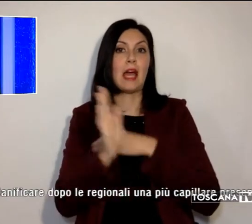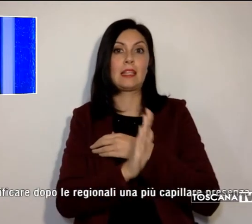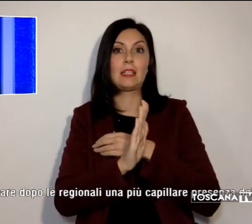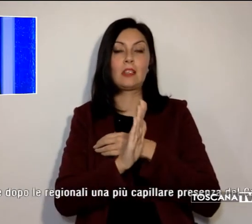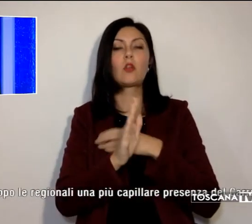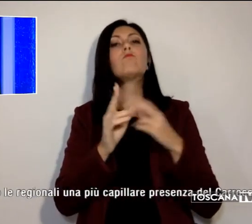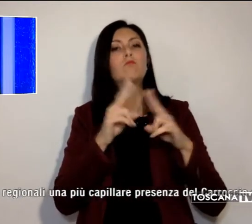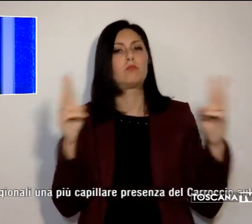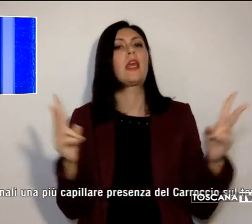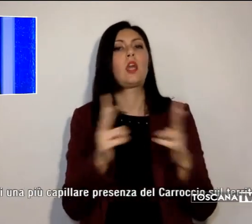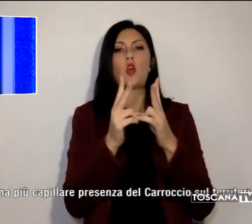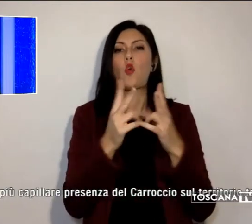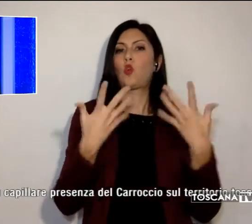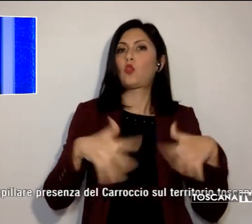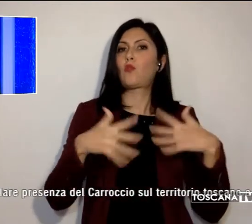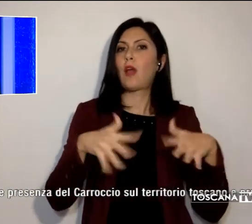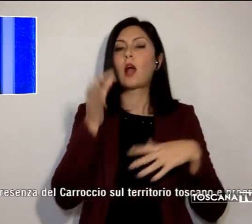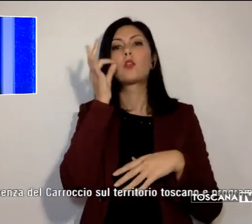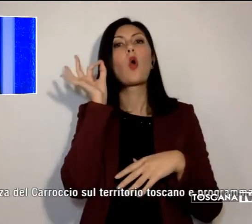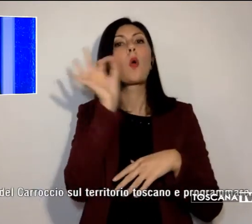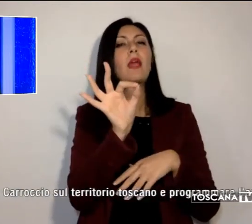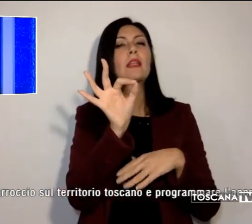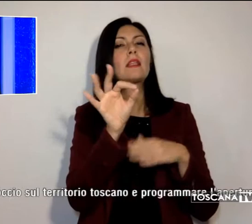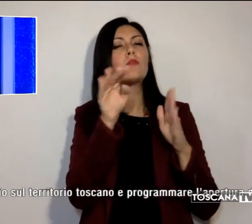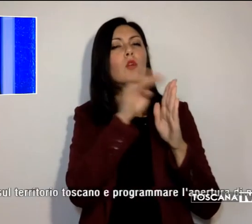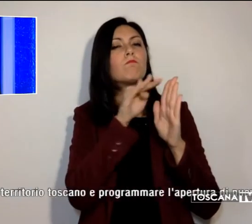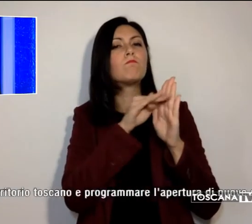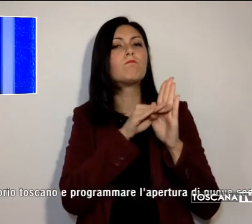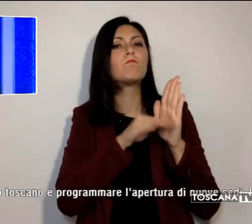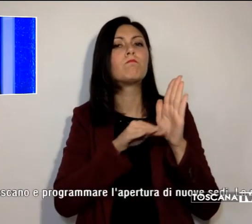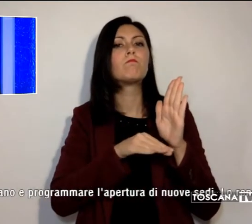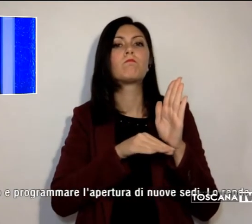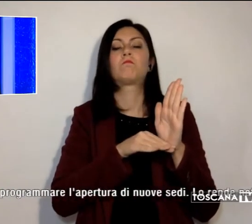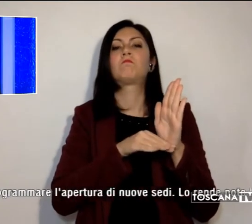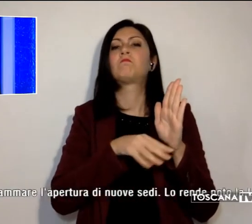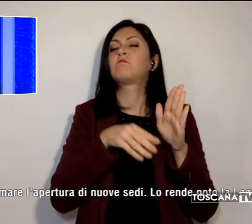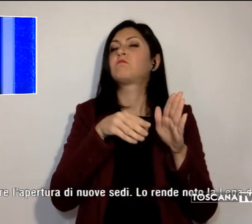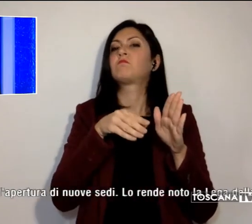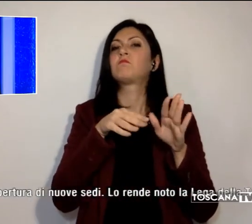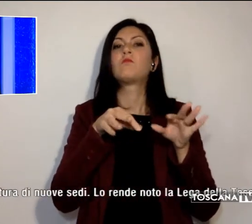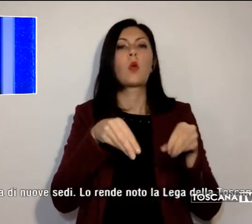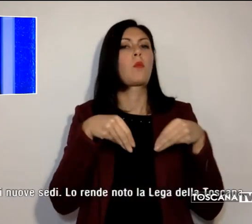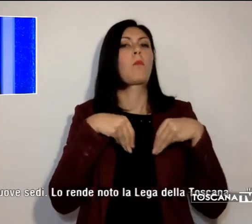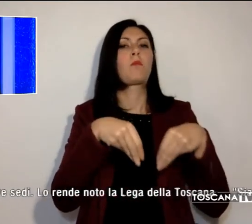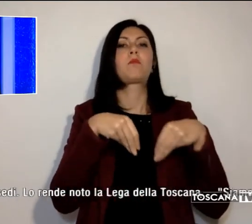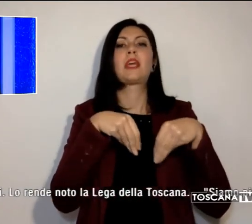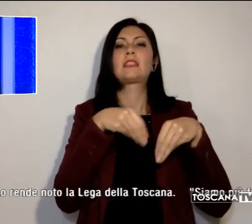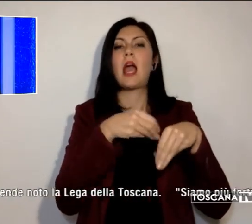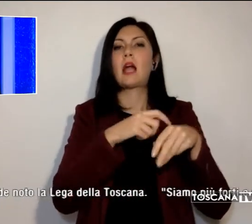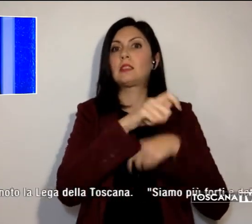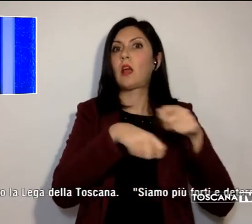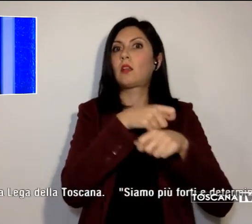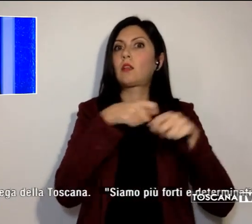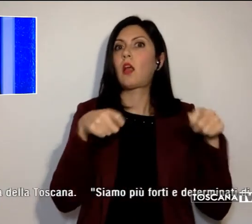per pianificare, dopo le regionali, una più capillare presenza del carroccio sul territorio